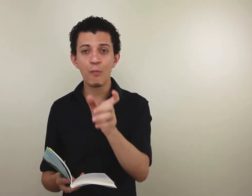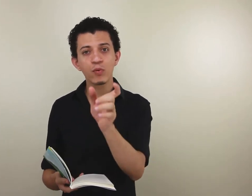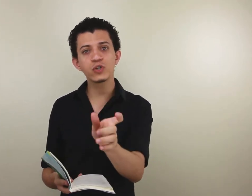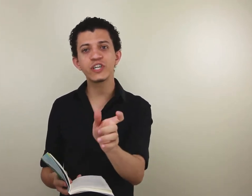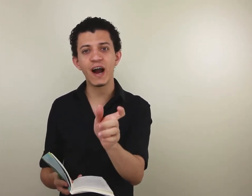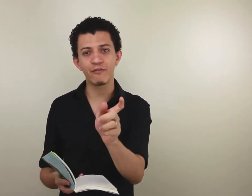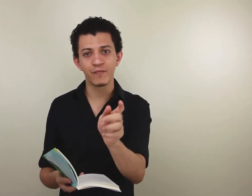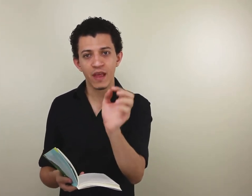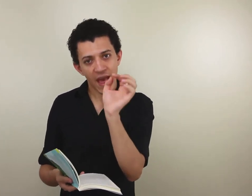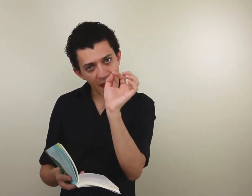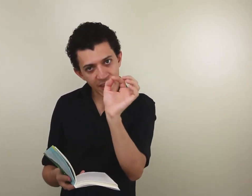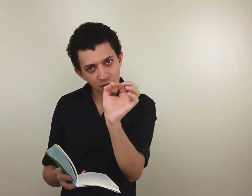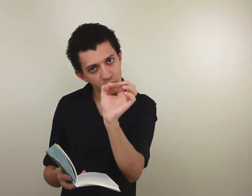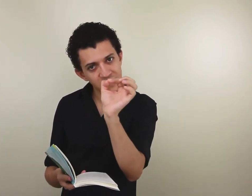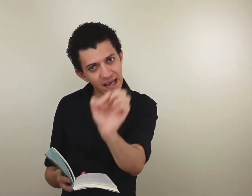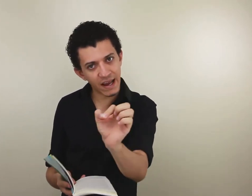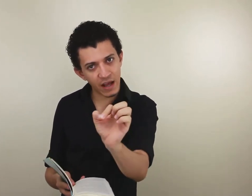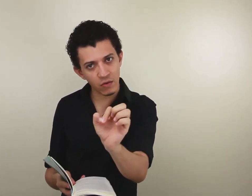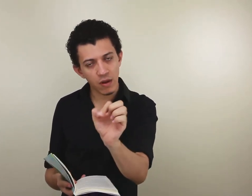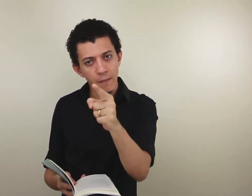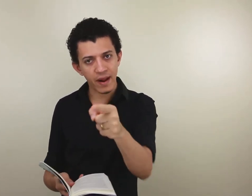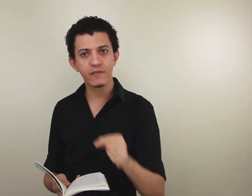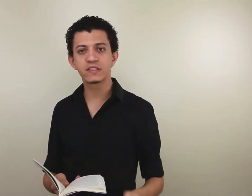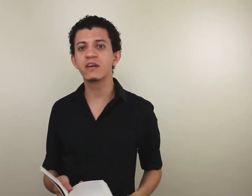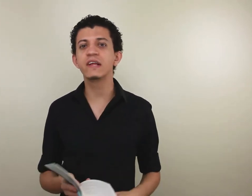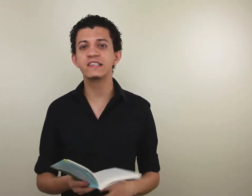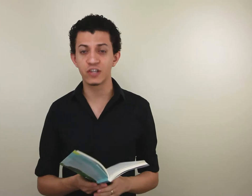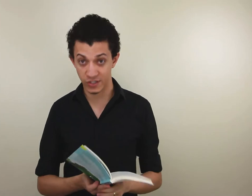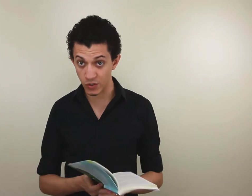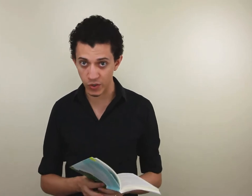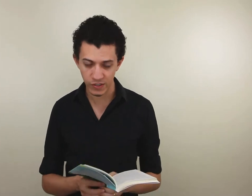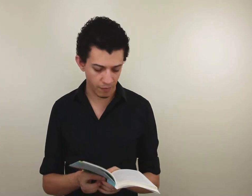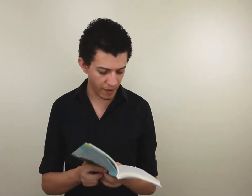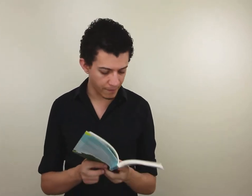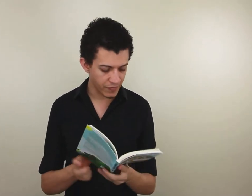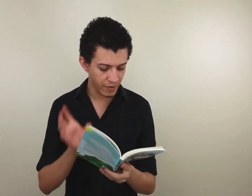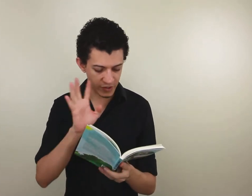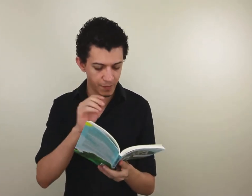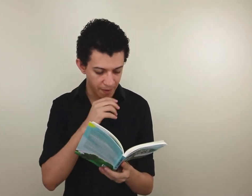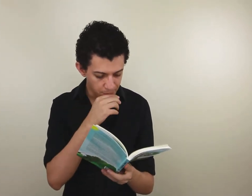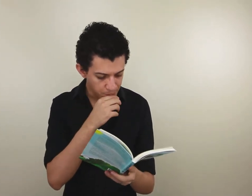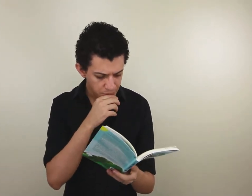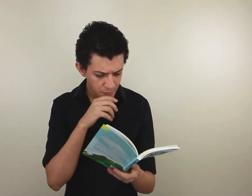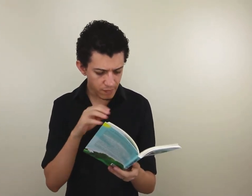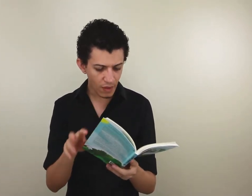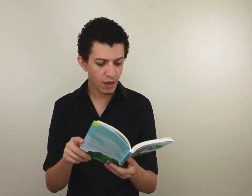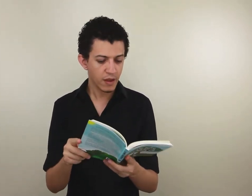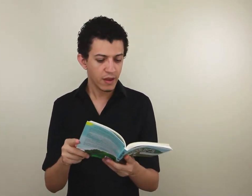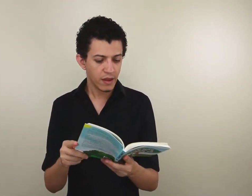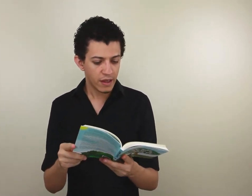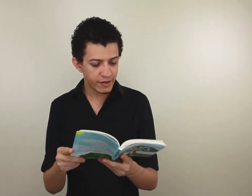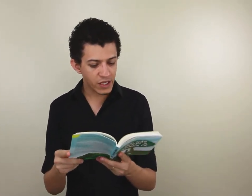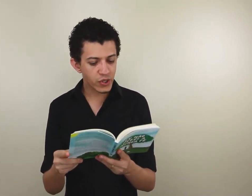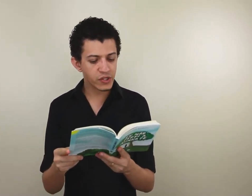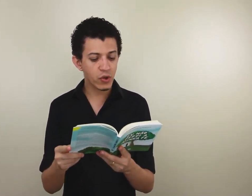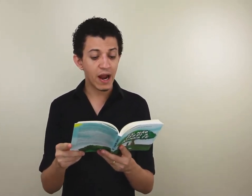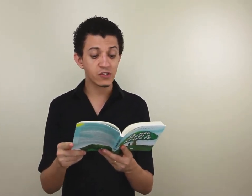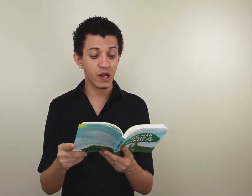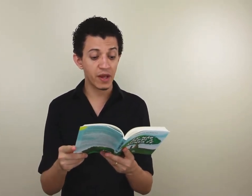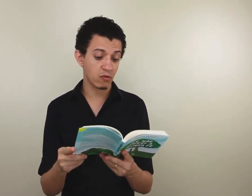o ponto-chave, é aquilo que é o segredo para que você não desista de seus sonhos também. Veja bem. Desde o início do relacionamento